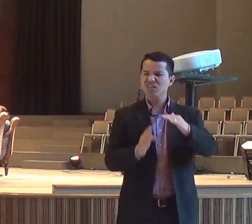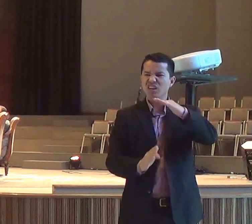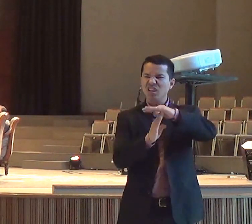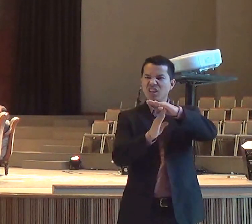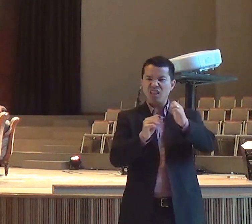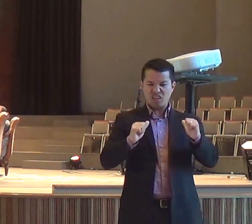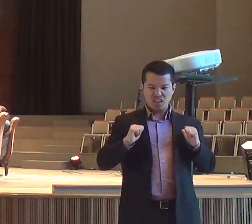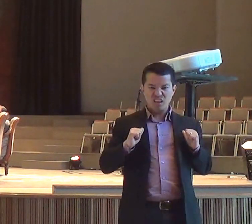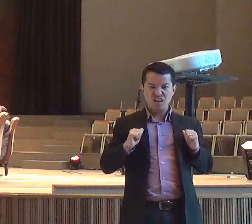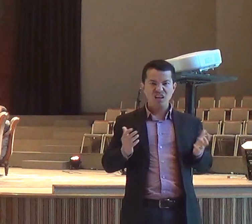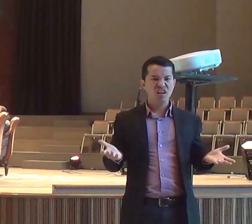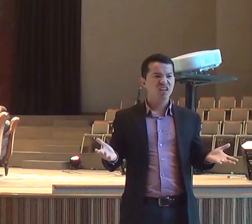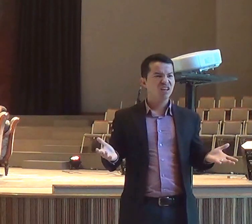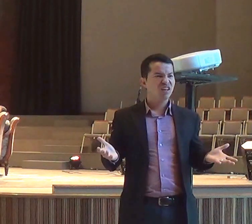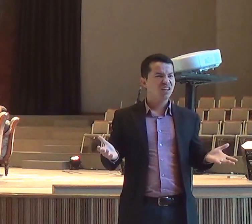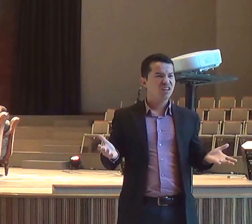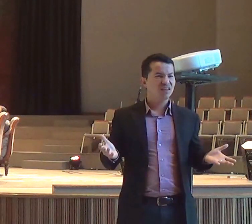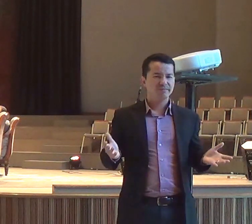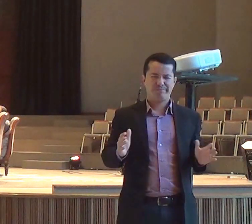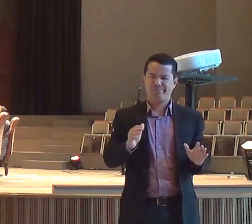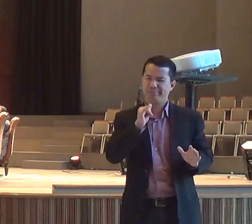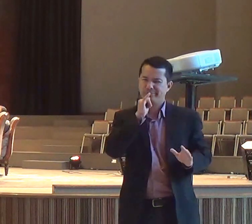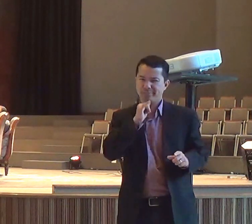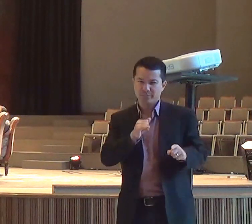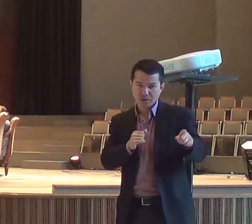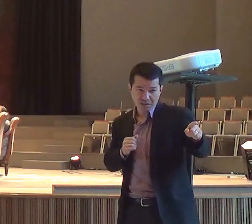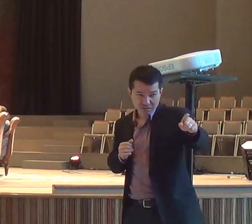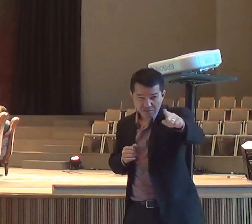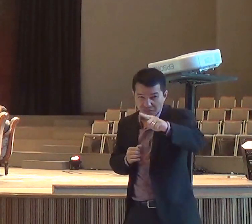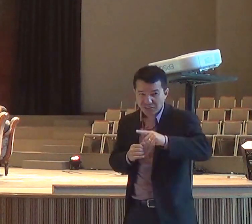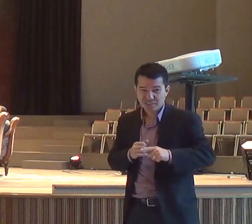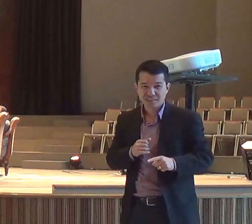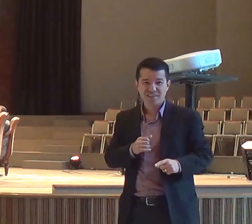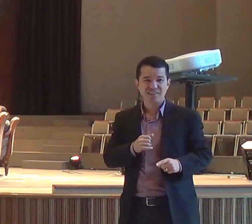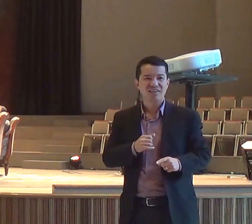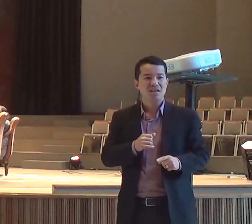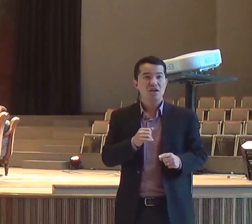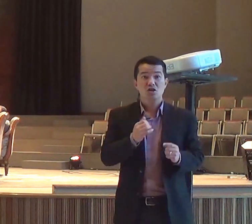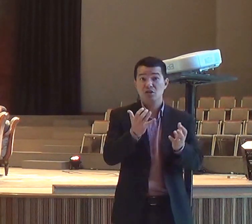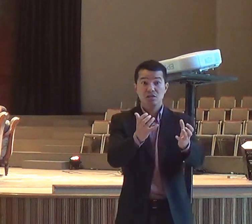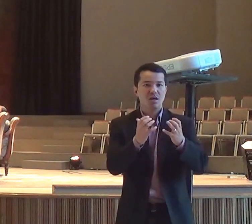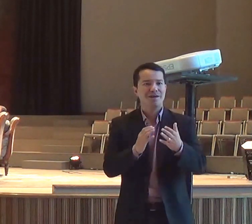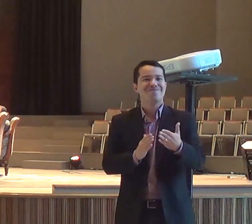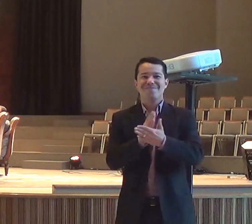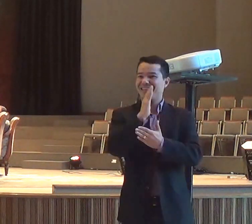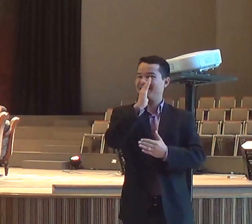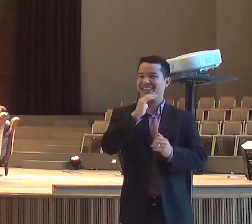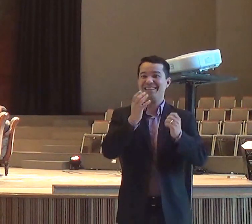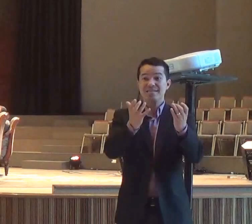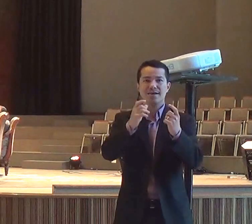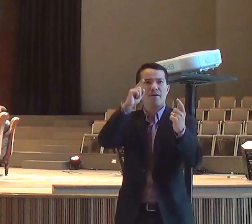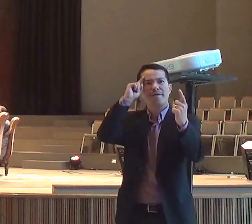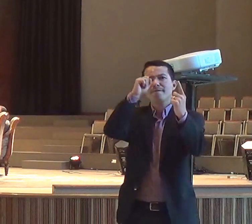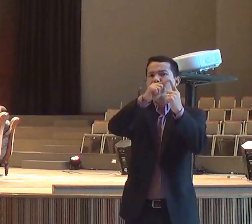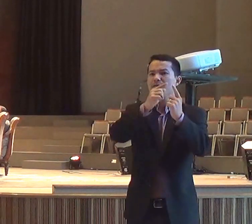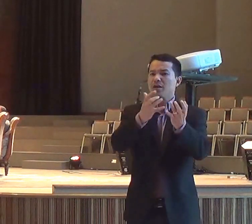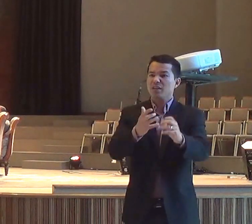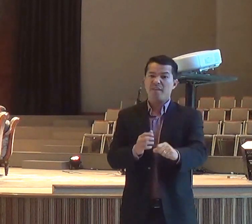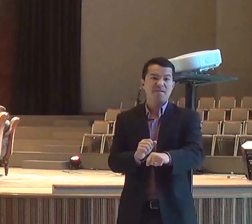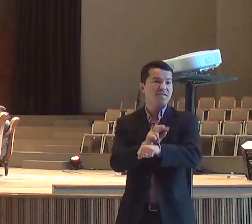seja, uma das pessoas, que está buscando, os seus sonhos, então, você está olhando, para o Deus, Baal de hoje, só os teus